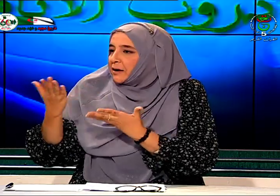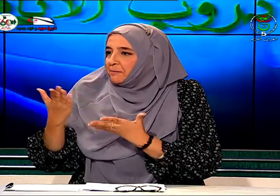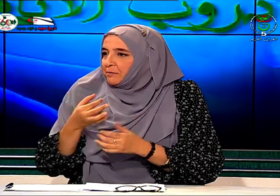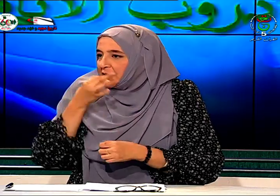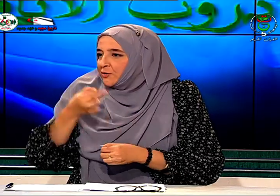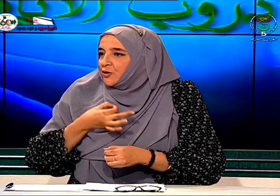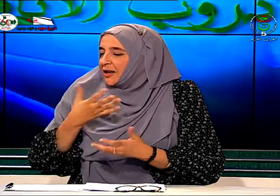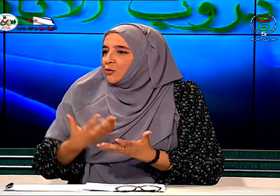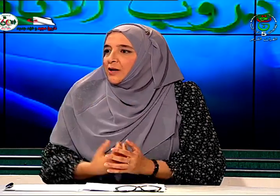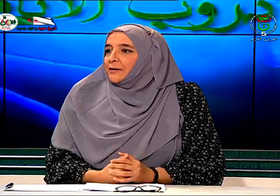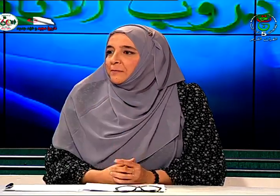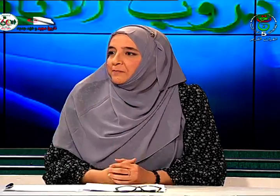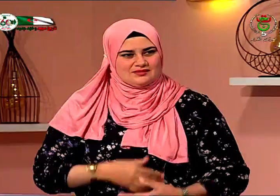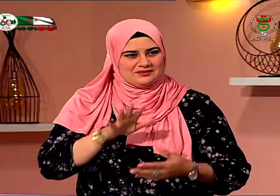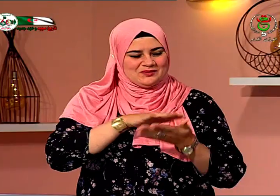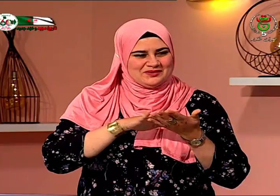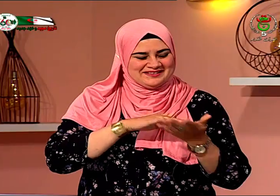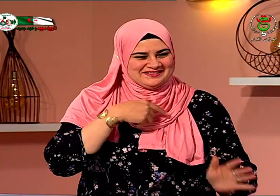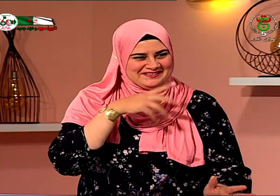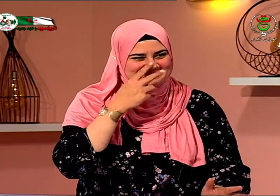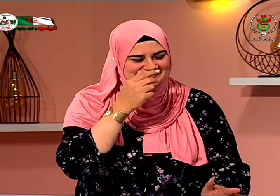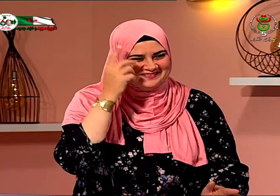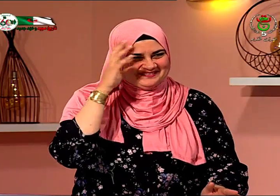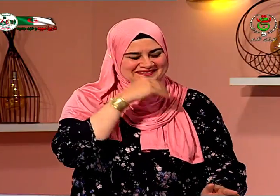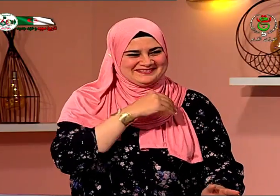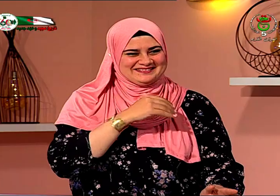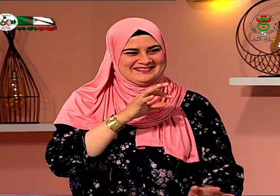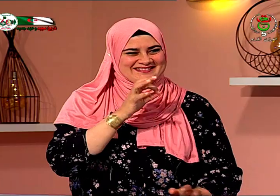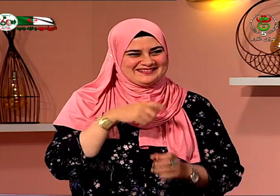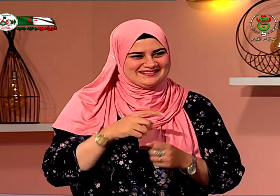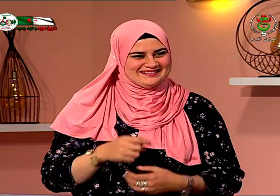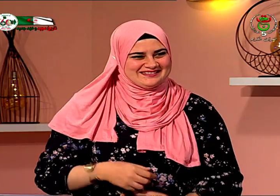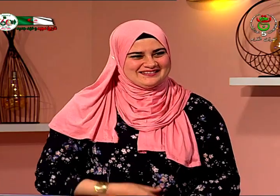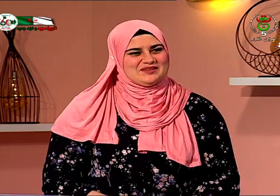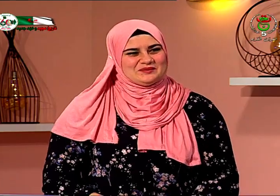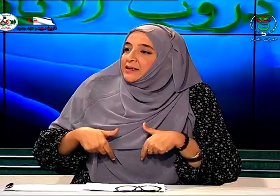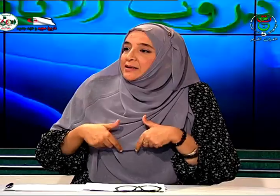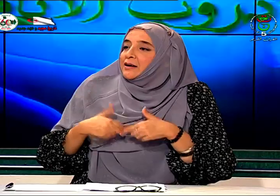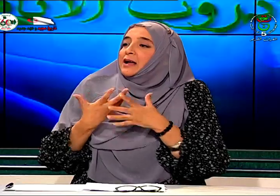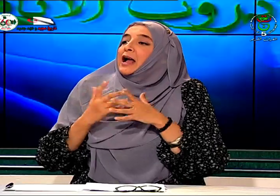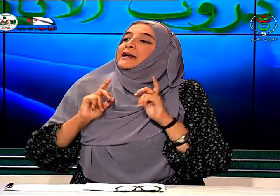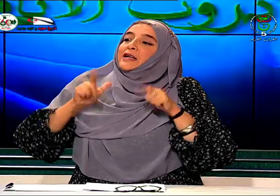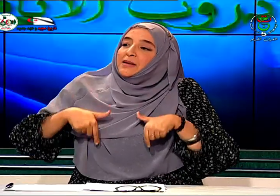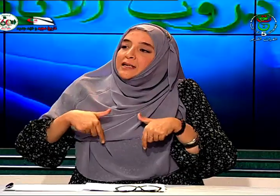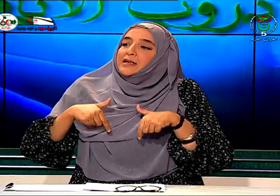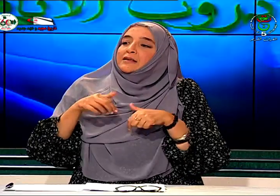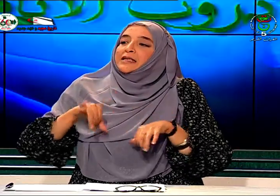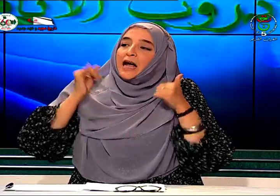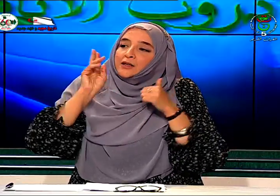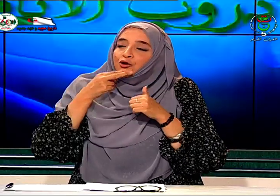ماذا يمكنك يقول لنا نعم سأعيد السؤال أنت التحقت بالمدرسة هل كانت مدرسة صغار الصم